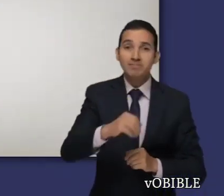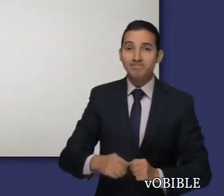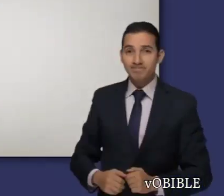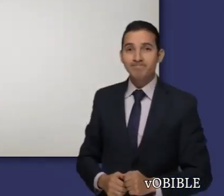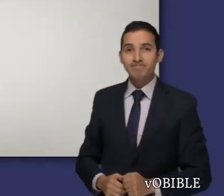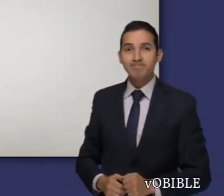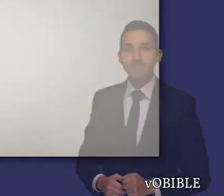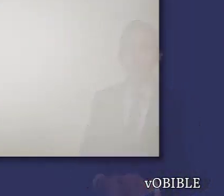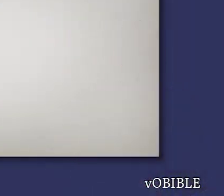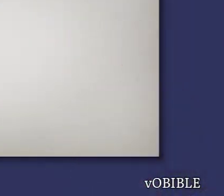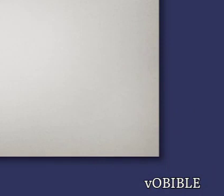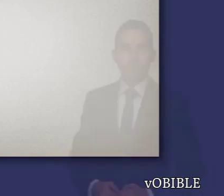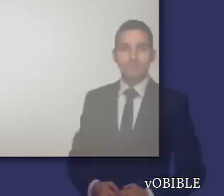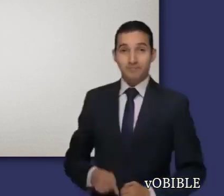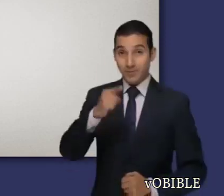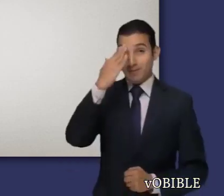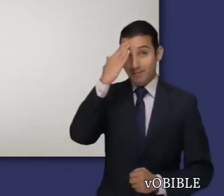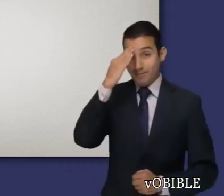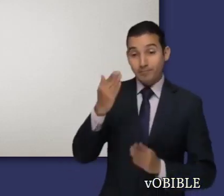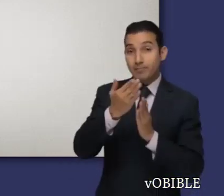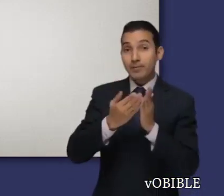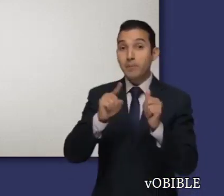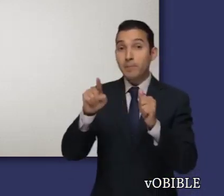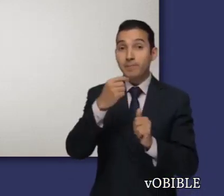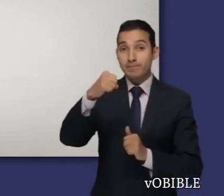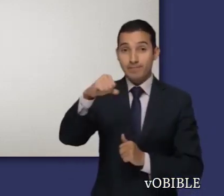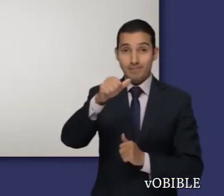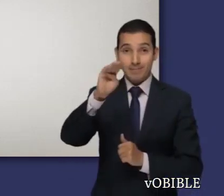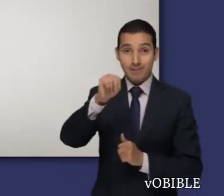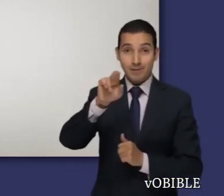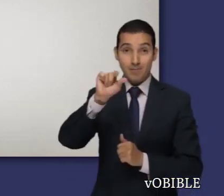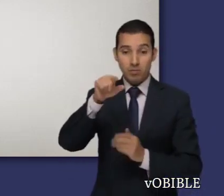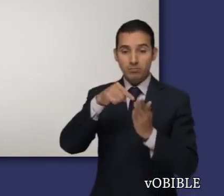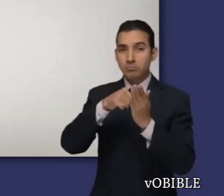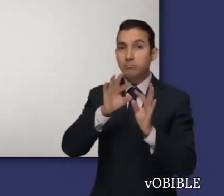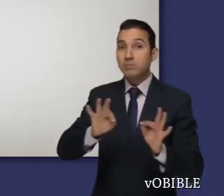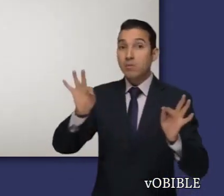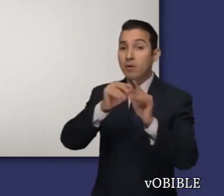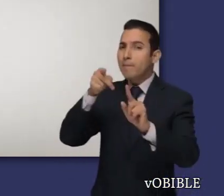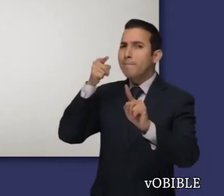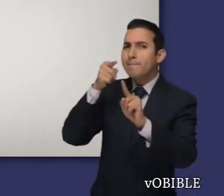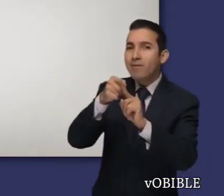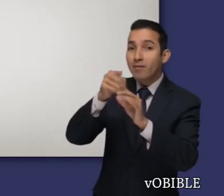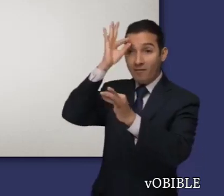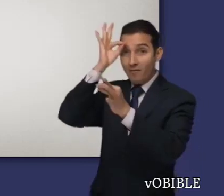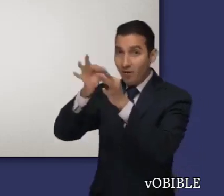¿Lo sabía? Primero de Samuel contiene lecciones valiosas sobre la fe y la obediencia.